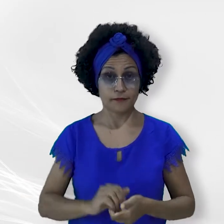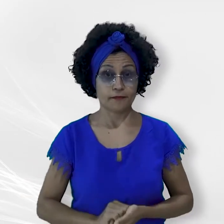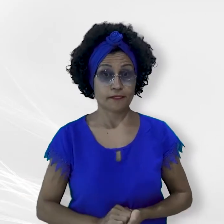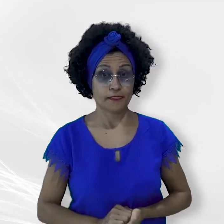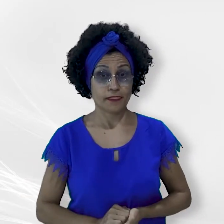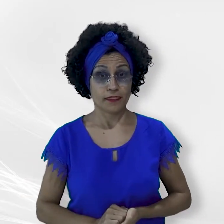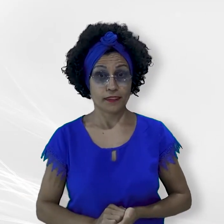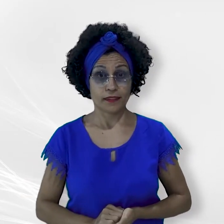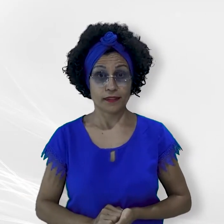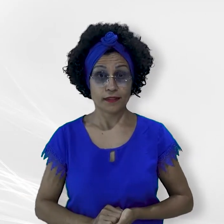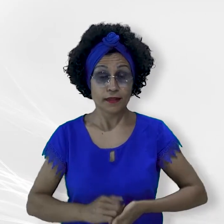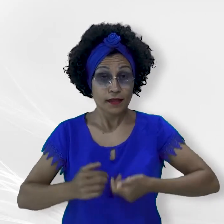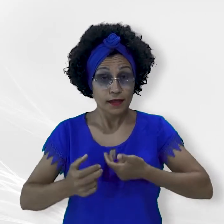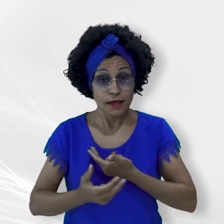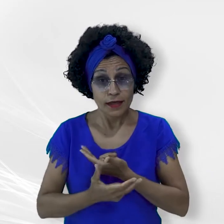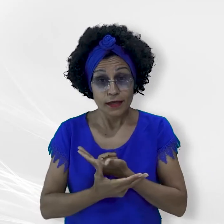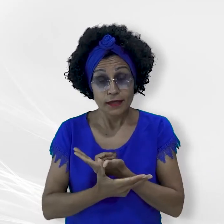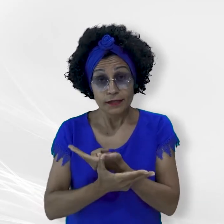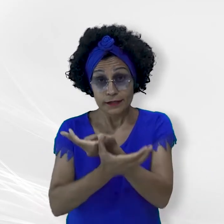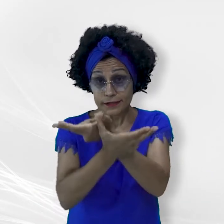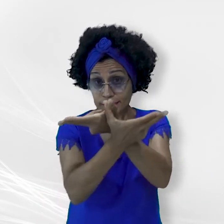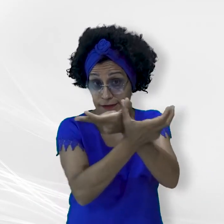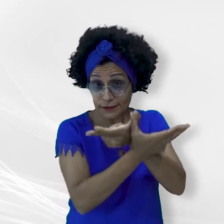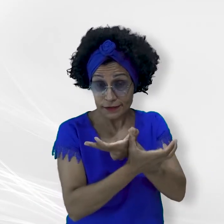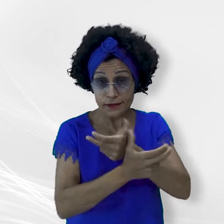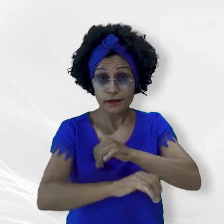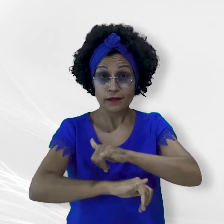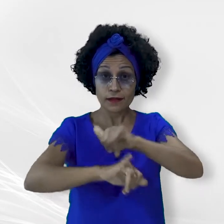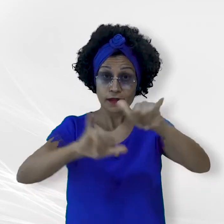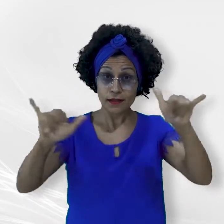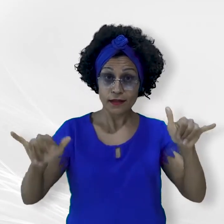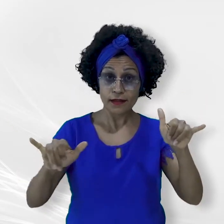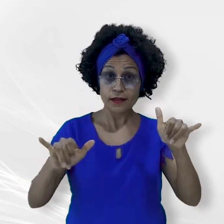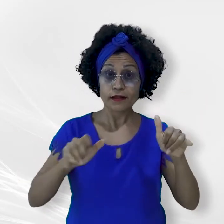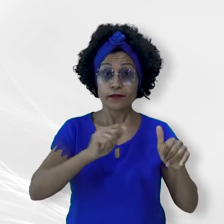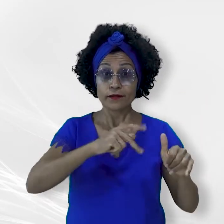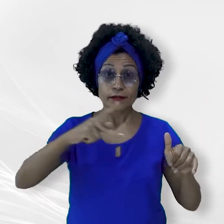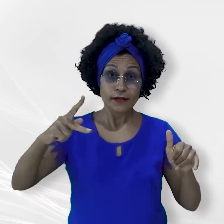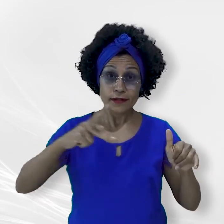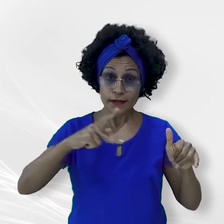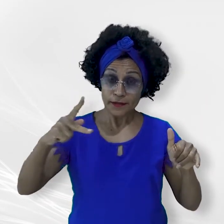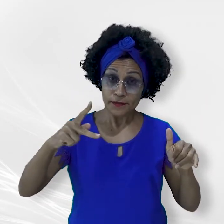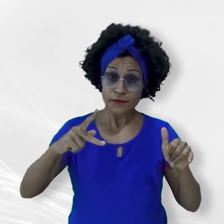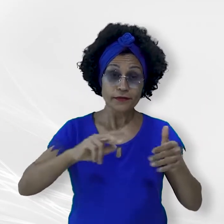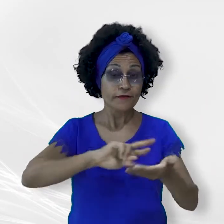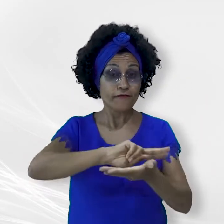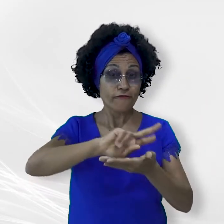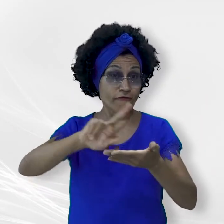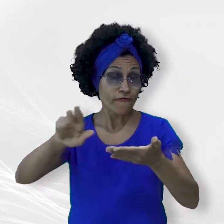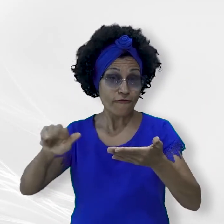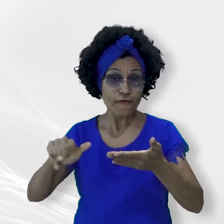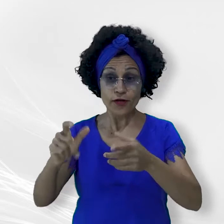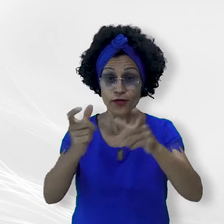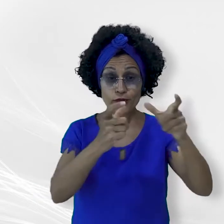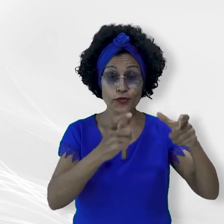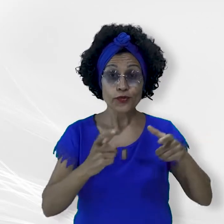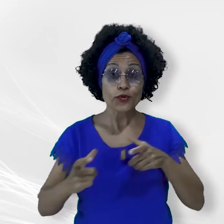Satélites Alerta. Plataforma para a integração de informações geoespaciais de diversas fontes, órgãos públicos,